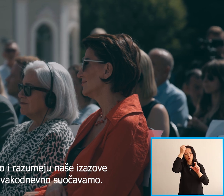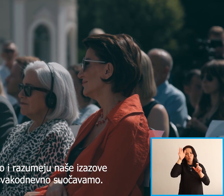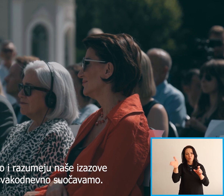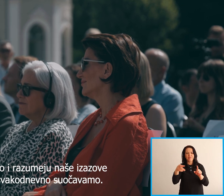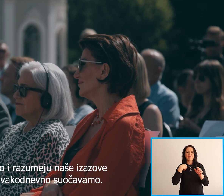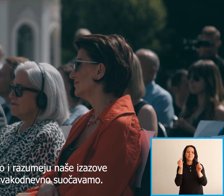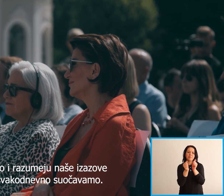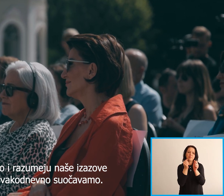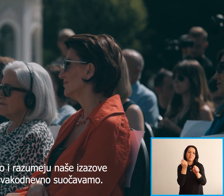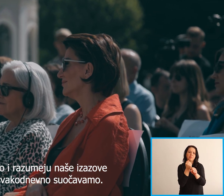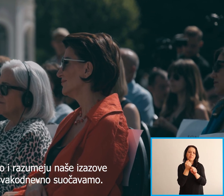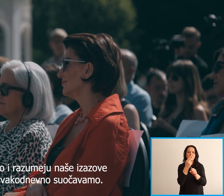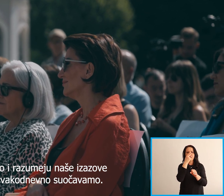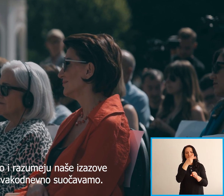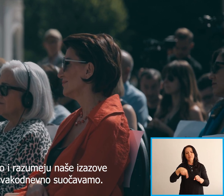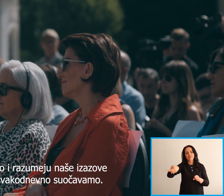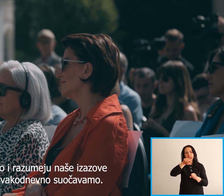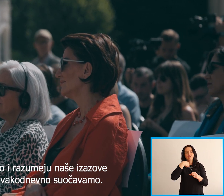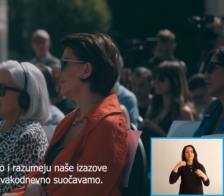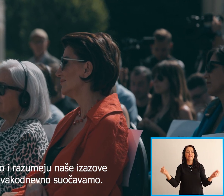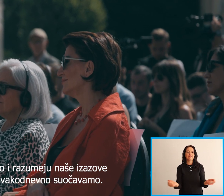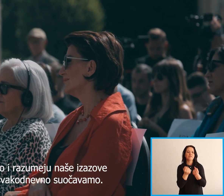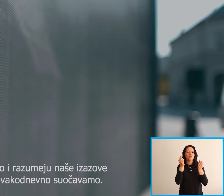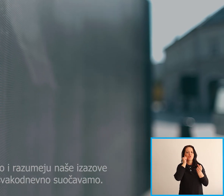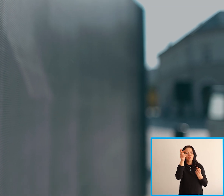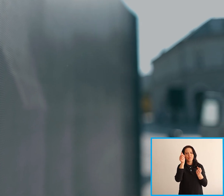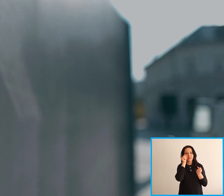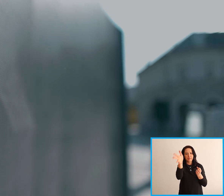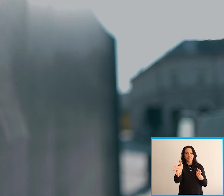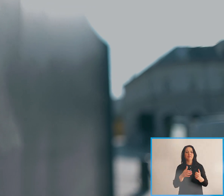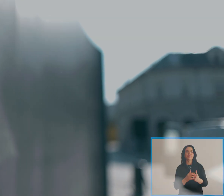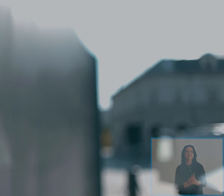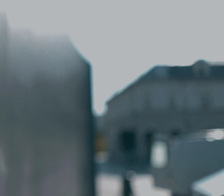kuptoj sfitat të tona Në të cilat një përgolë me qëtë djetë